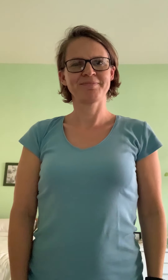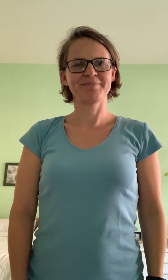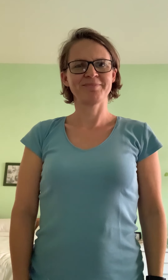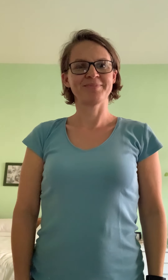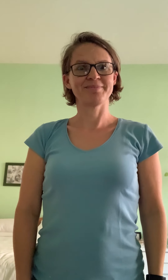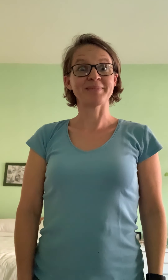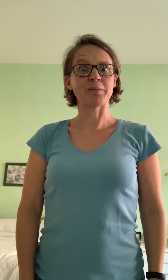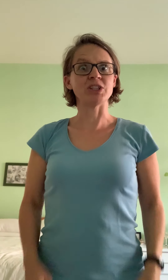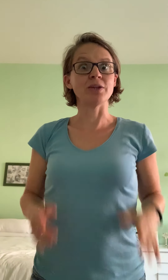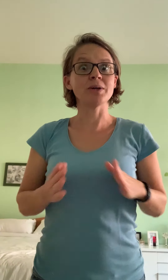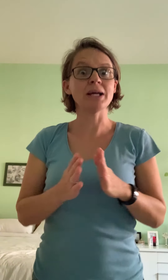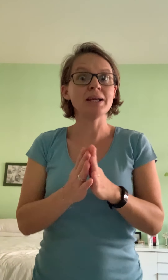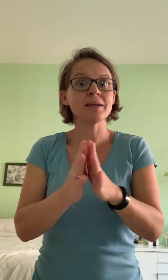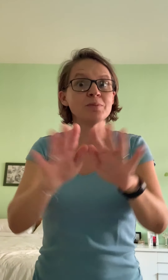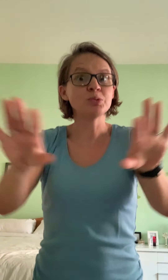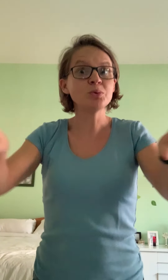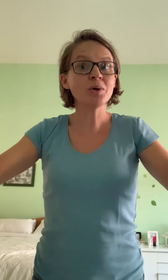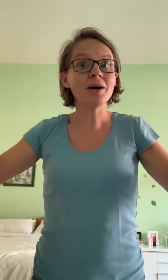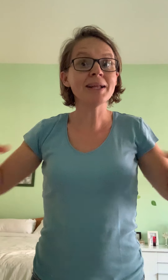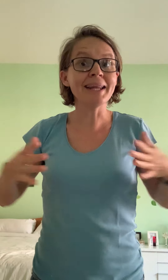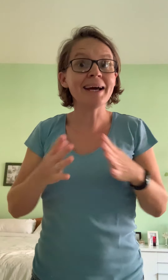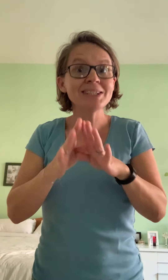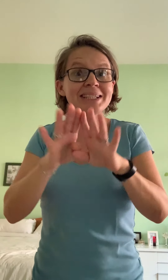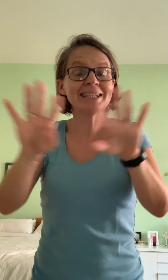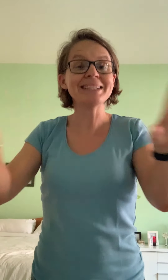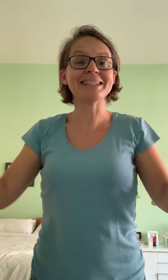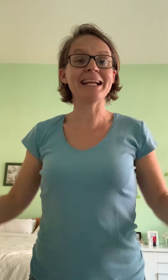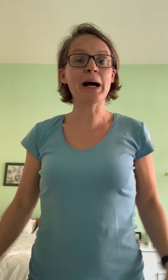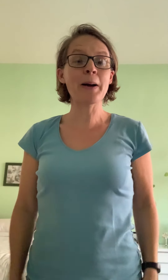Moi j'adore y aller pour nager.'est la